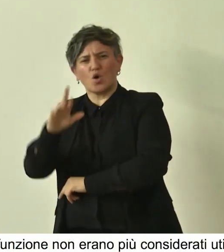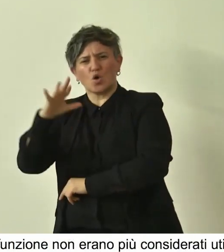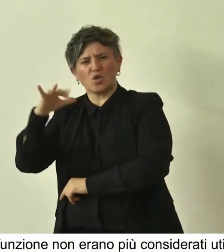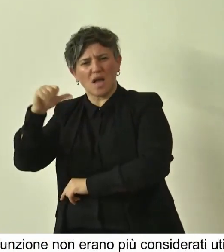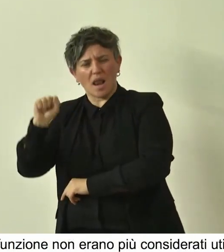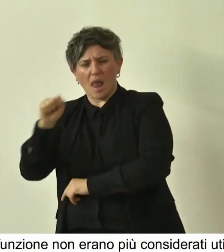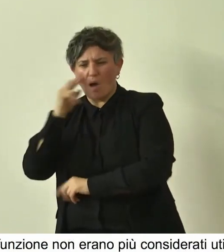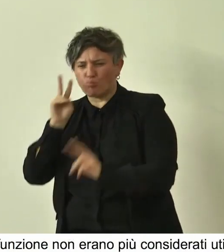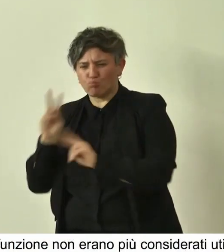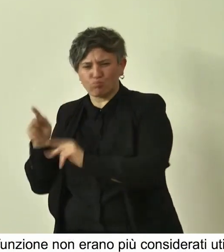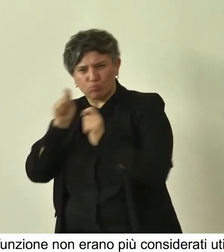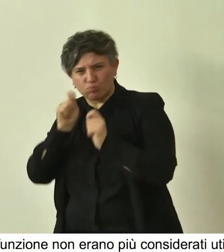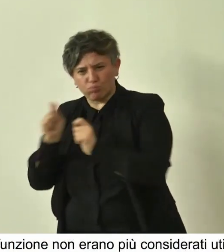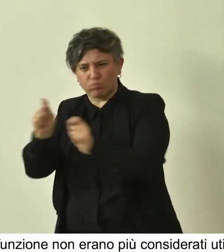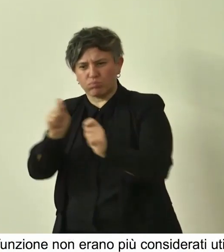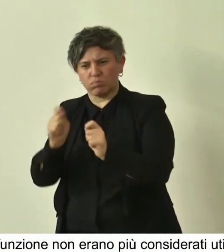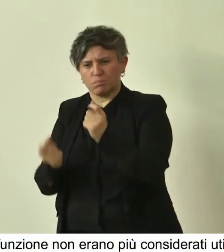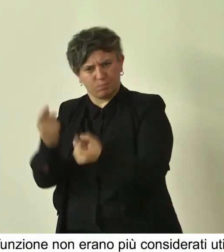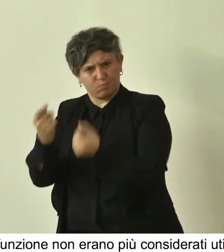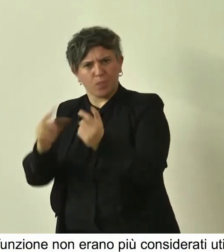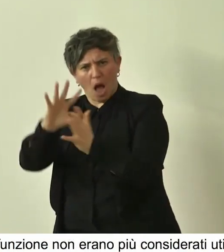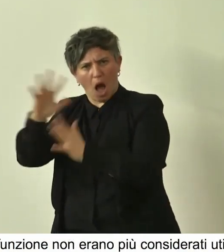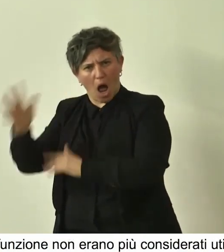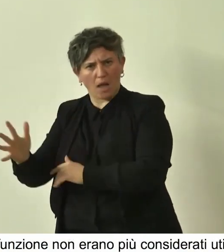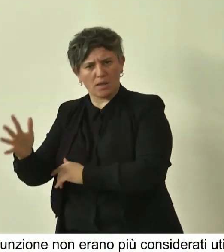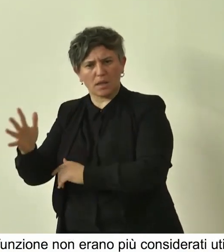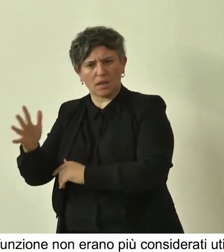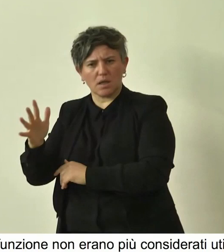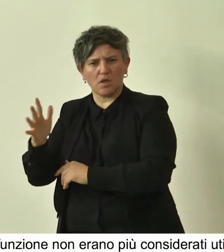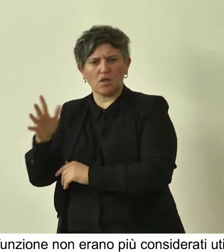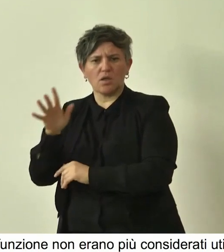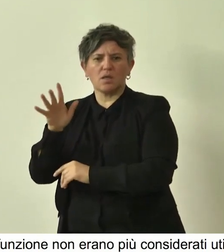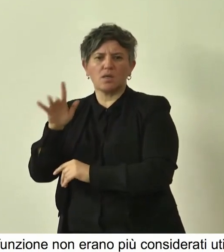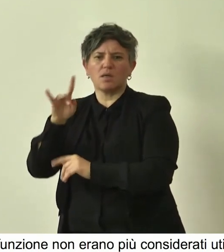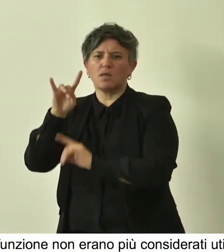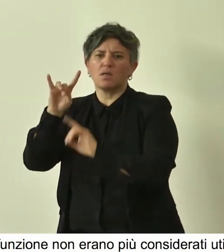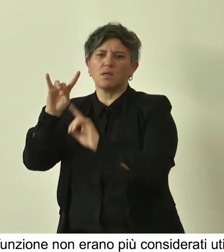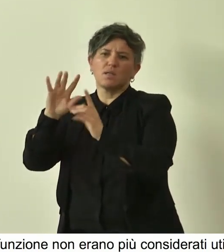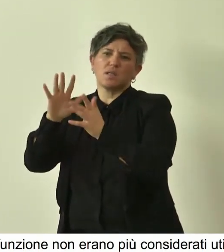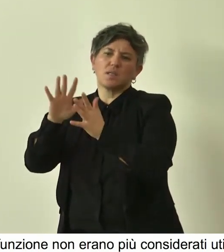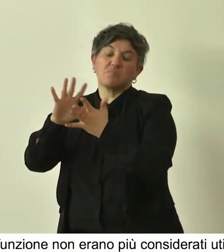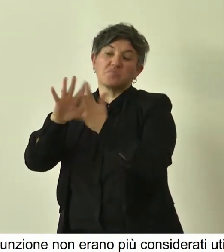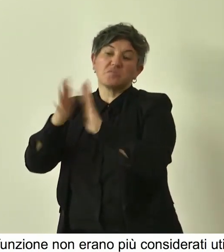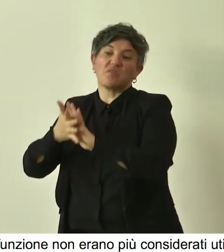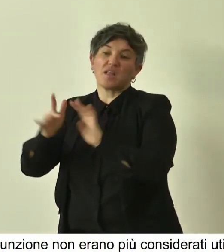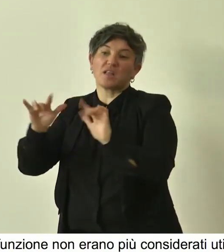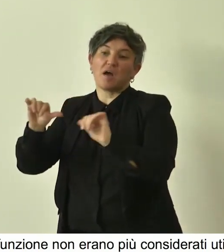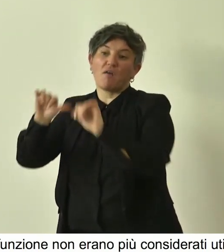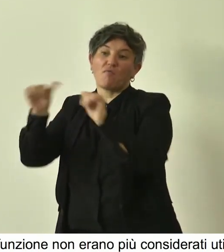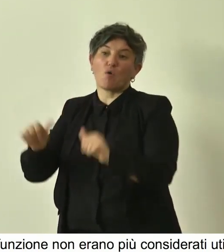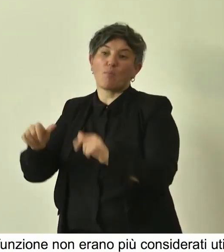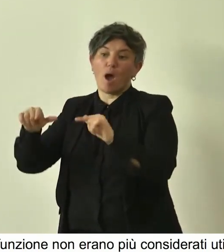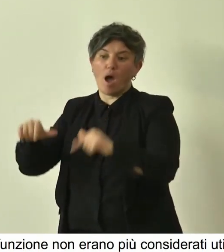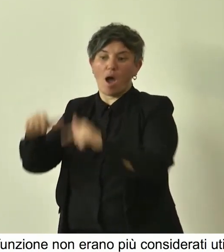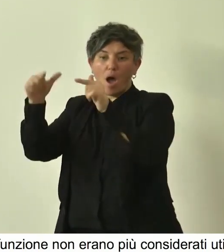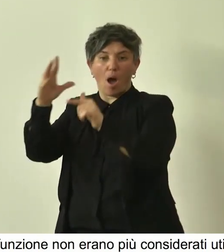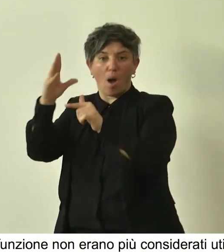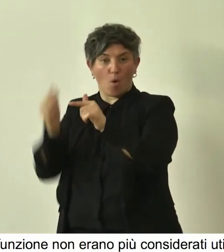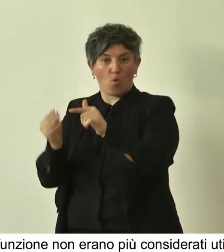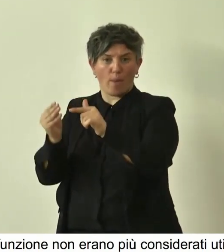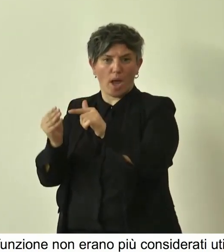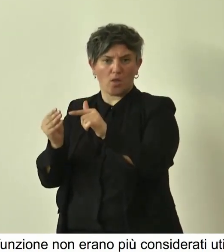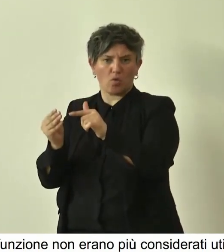territorio, ne abbiamo visti degli altri in odore di monumentalità, potremmo dire così, che probabilmente candideremo per i